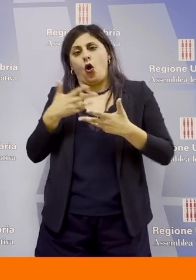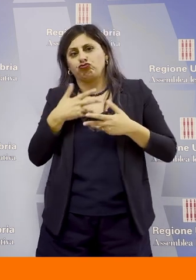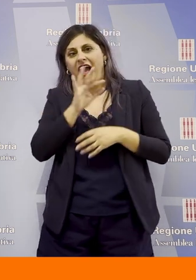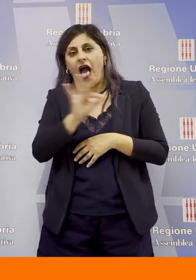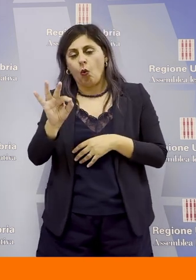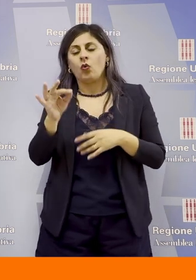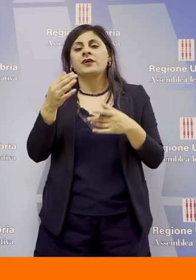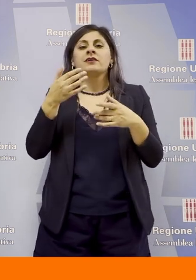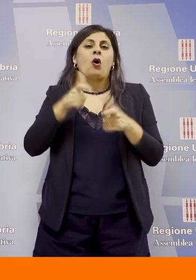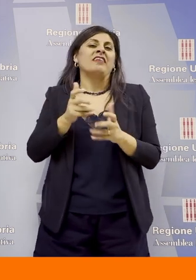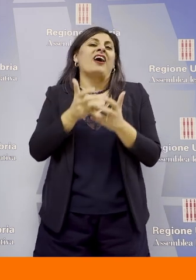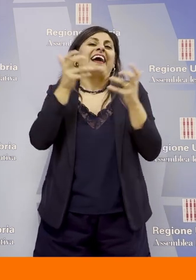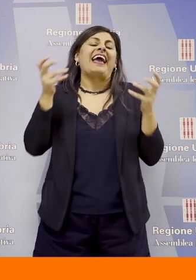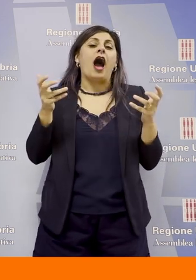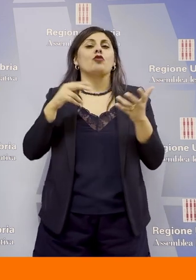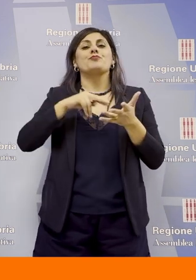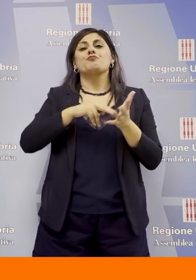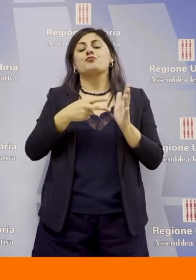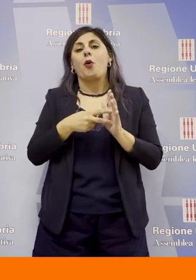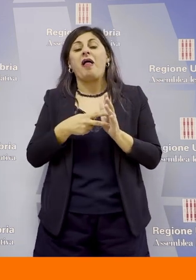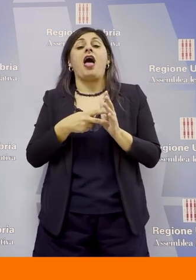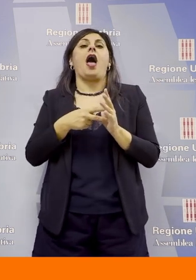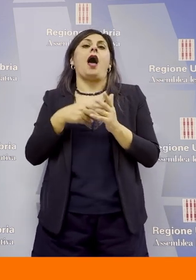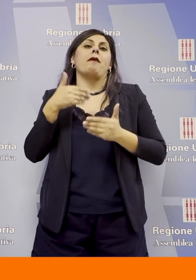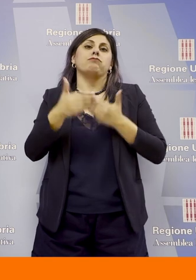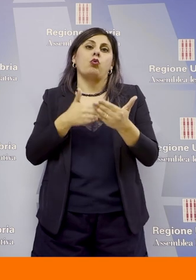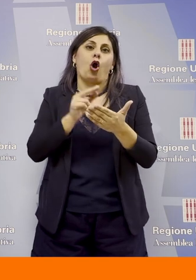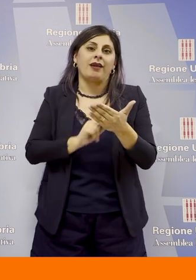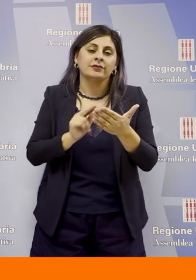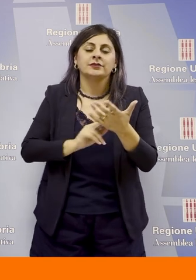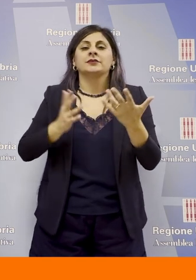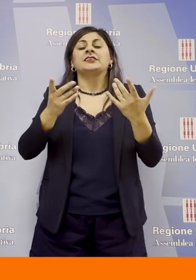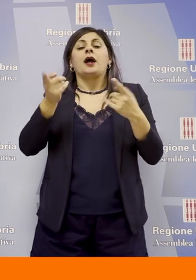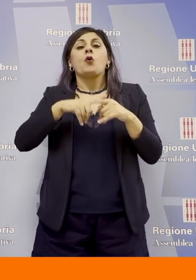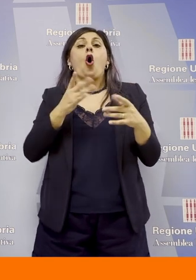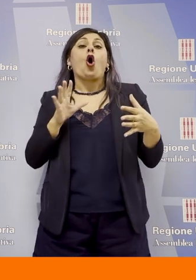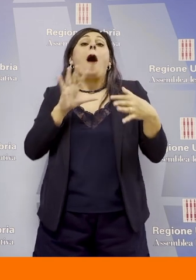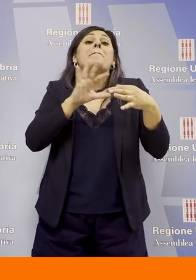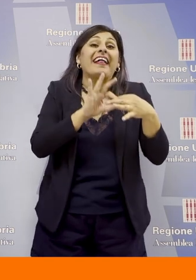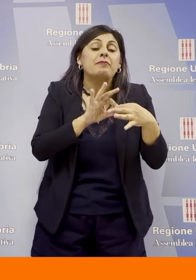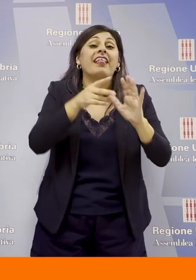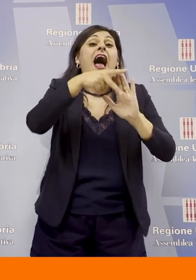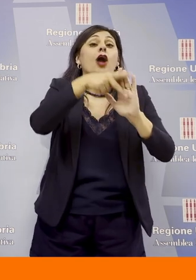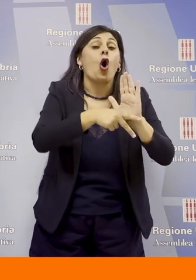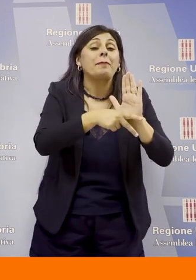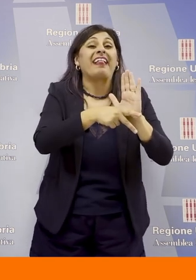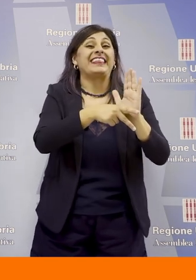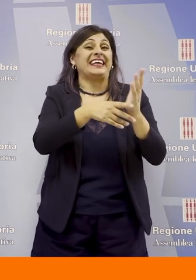perché chiaramente il problema della burocrazia il problema della compatibilità con le normative che soprattutto